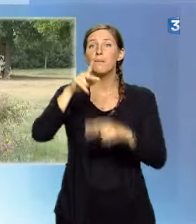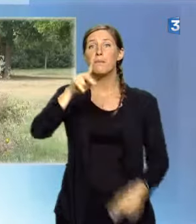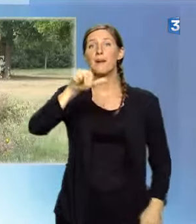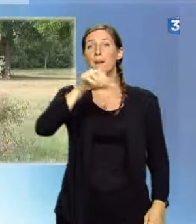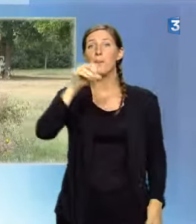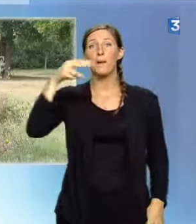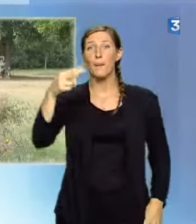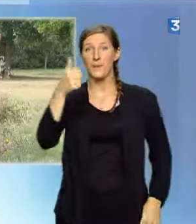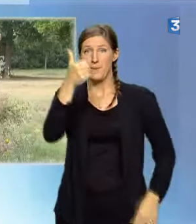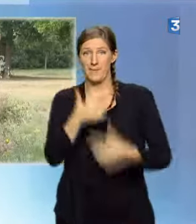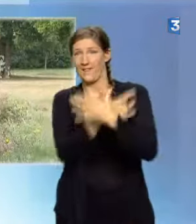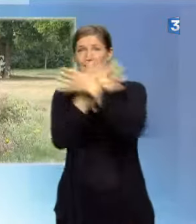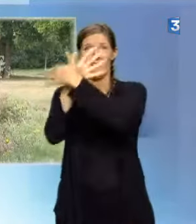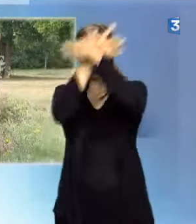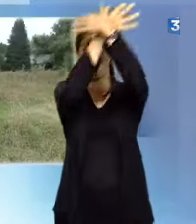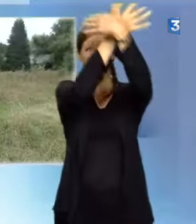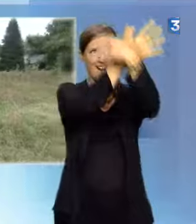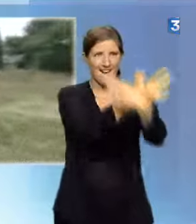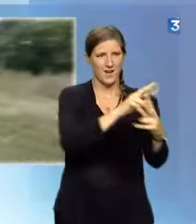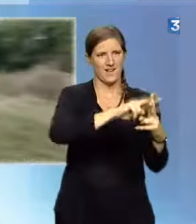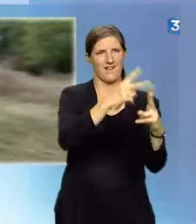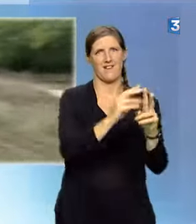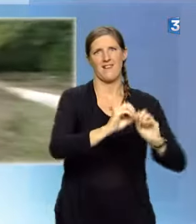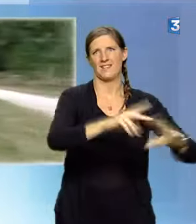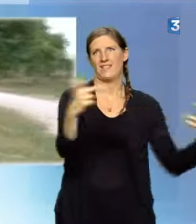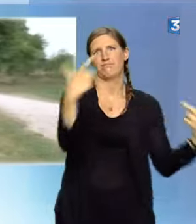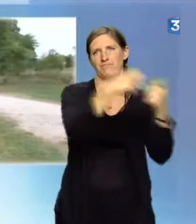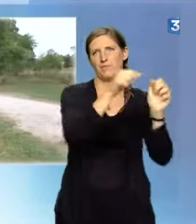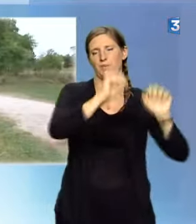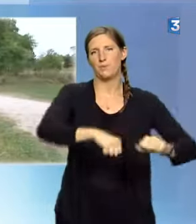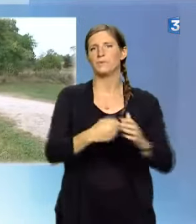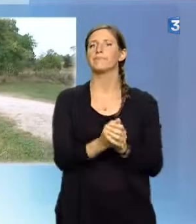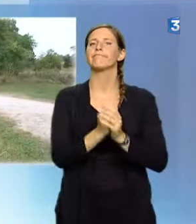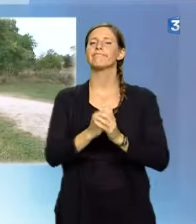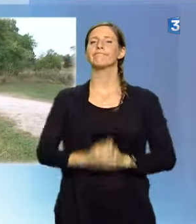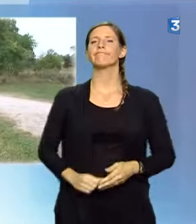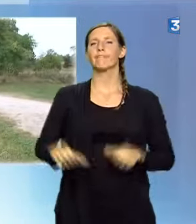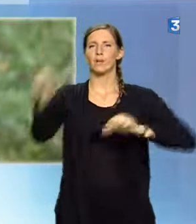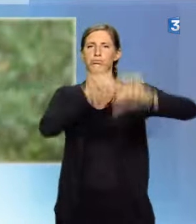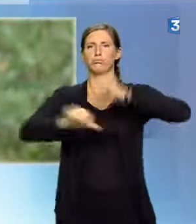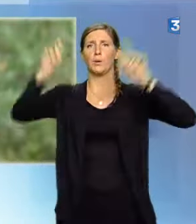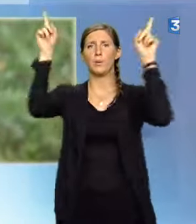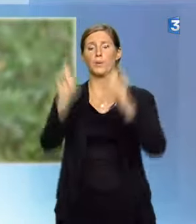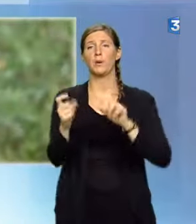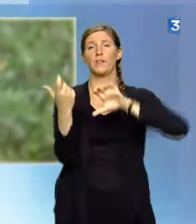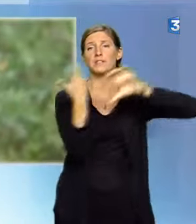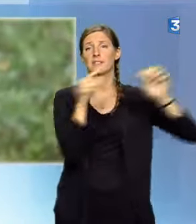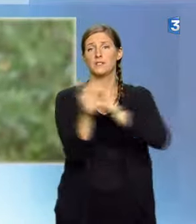L'utilisation des pesticides est passée de 700 litres à 50 et la consommation d'eau